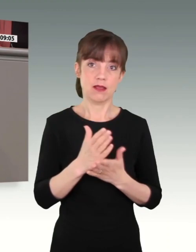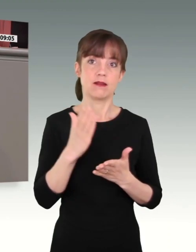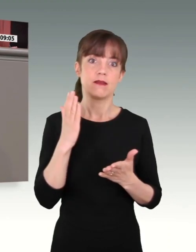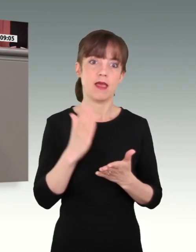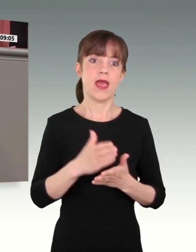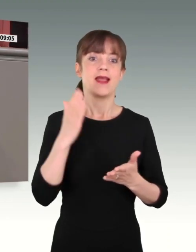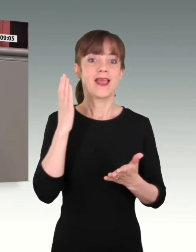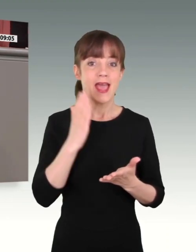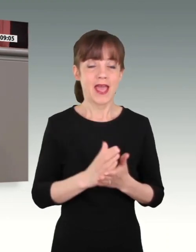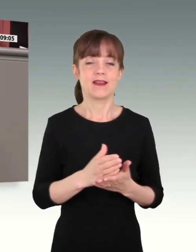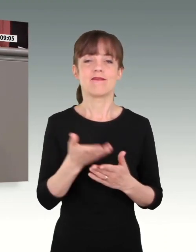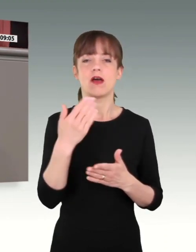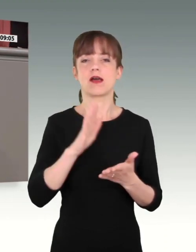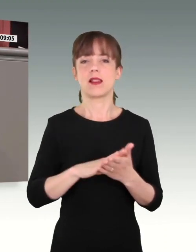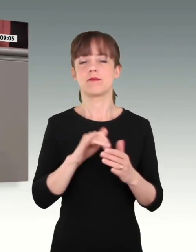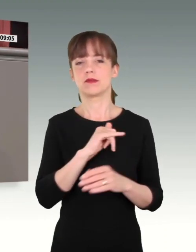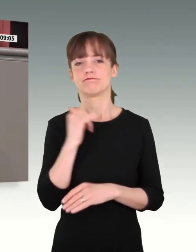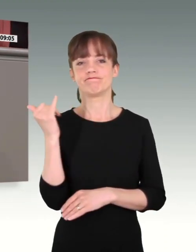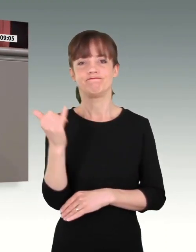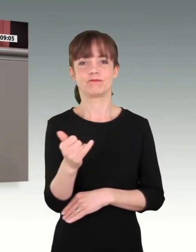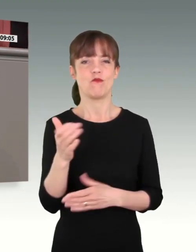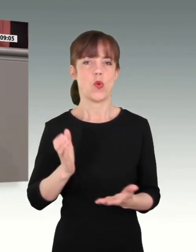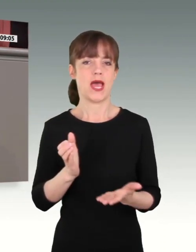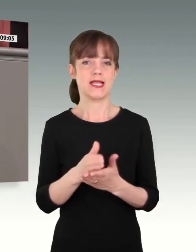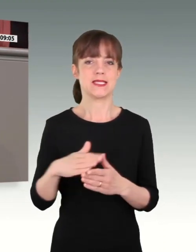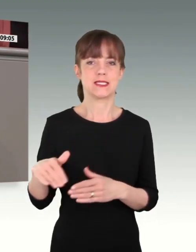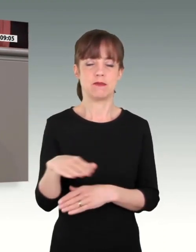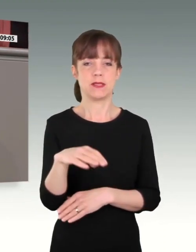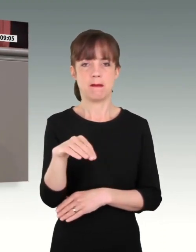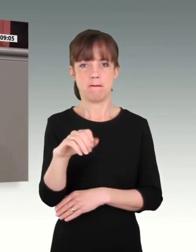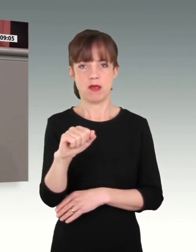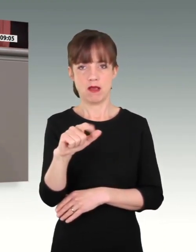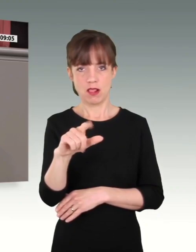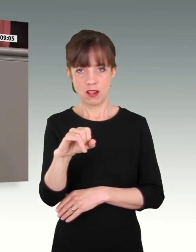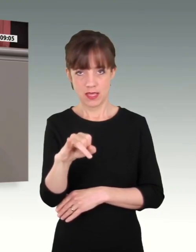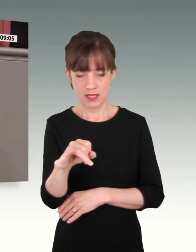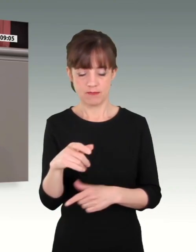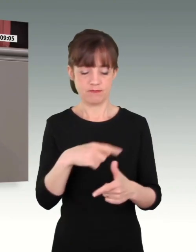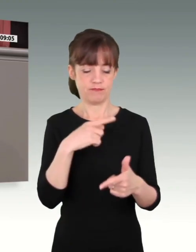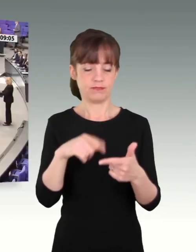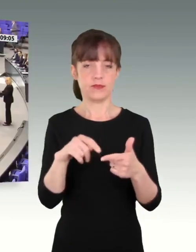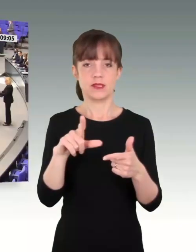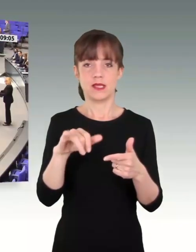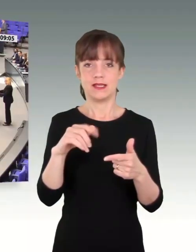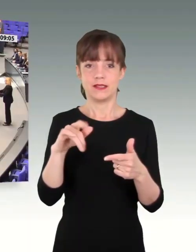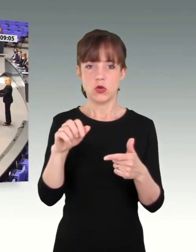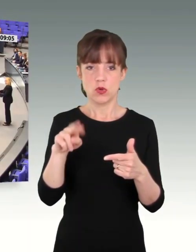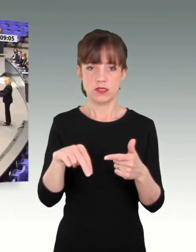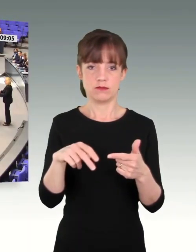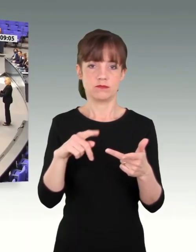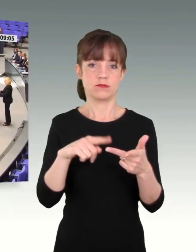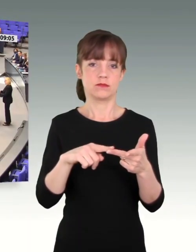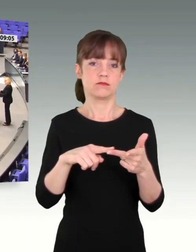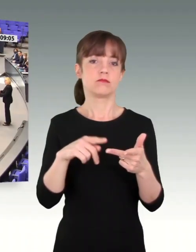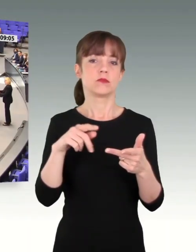in die Einsatzgebiete reisen konnte. Nach Litauen, nach Mali und nach Niger. Und ich bin gerade erst in